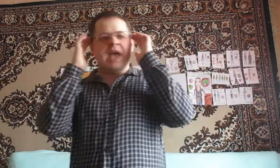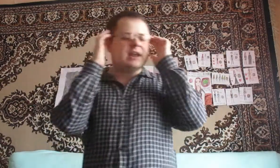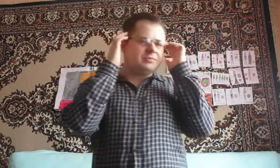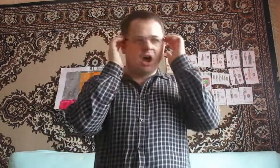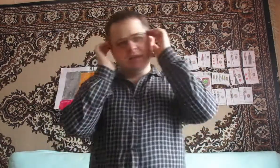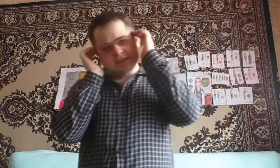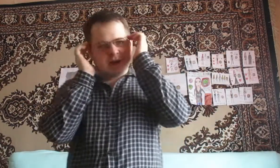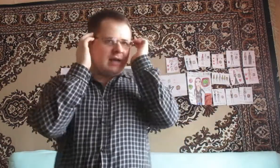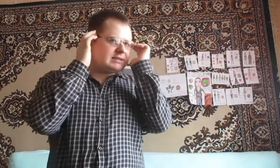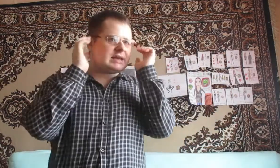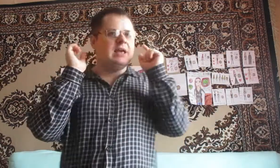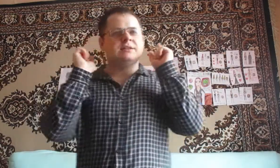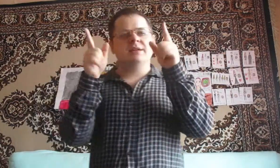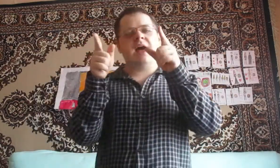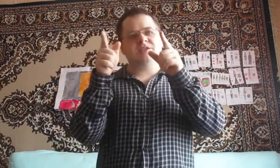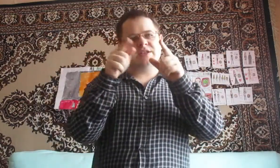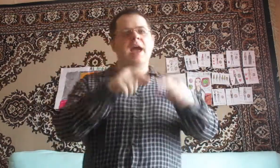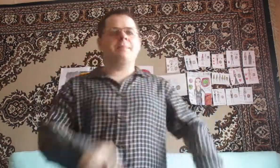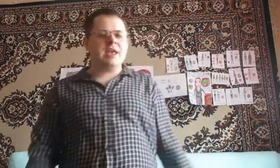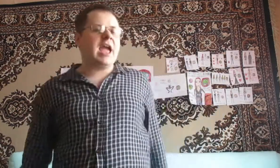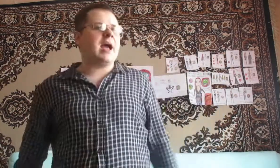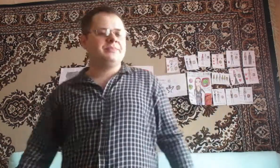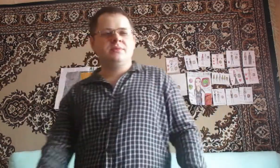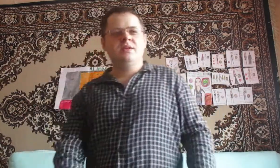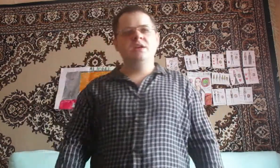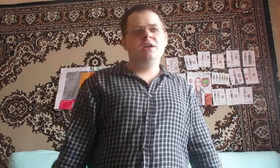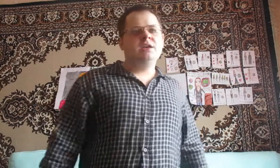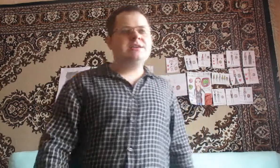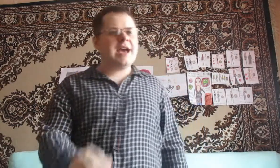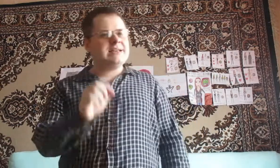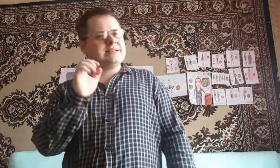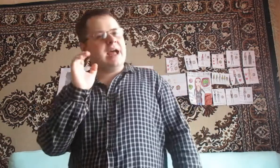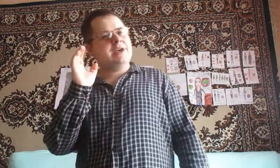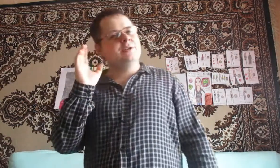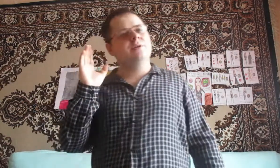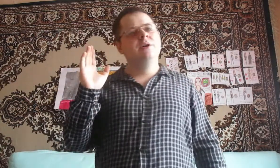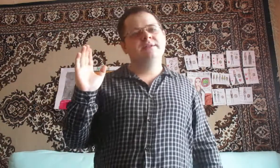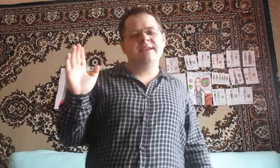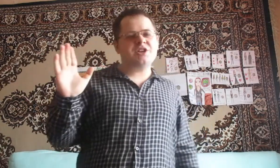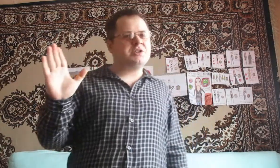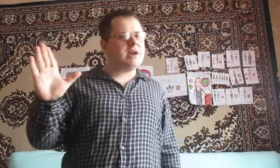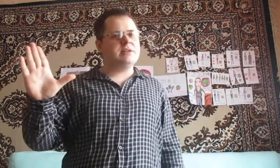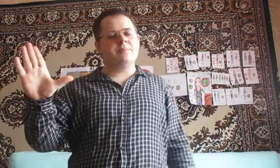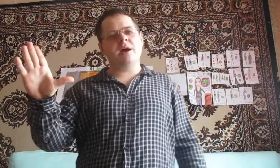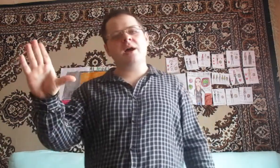одно не справится, ты нравишься мне Я знаю, где живет любовь